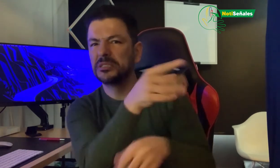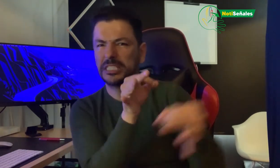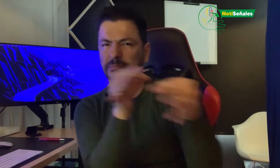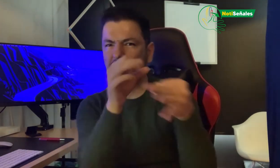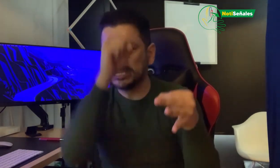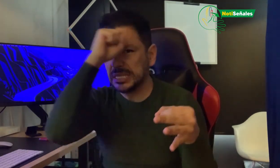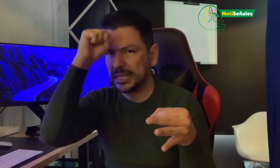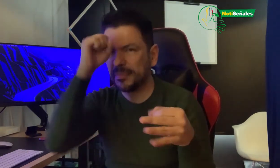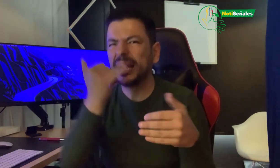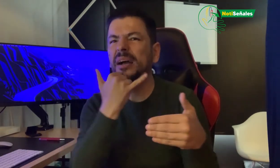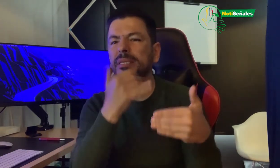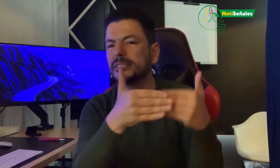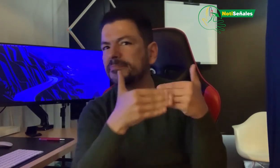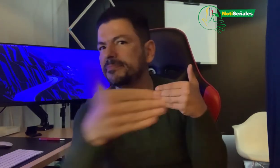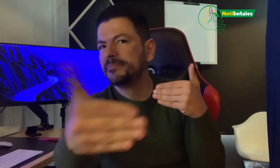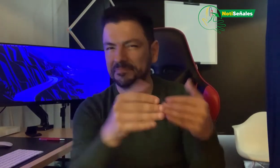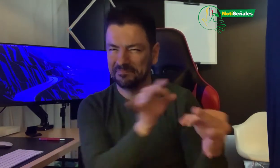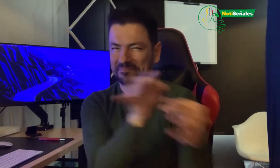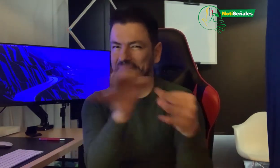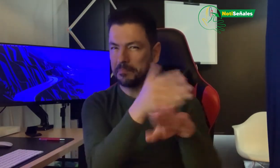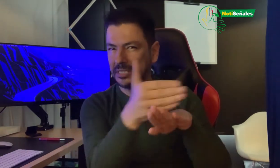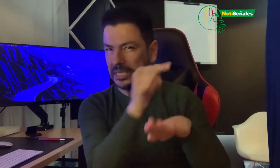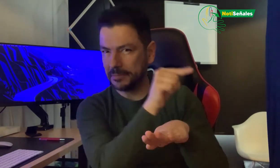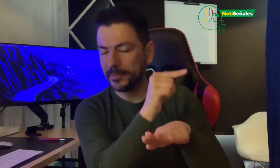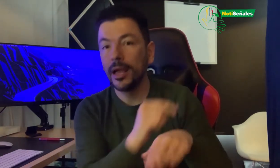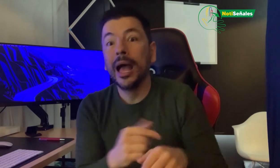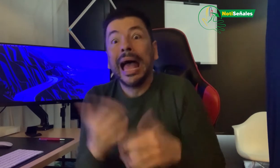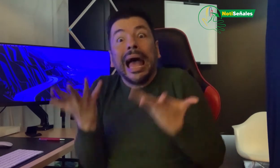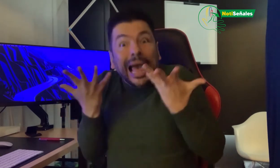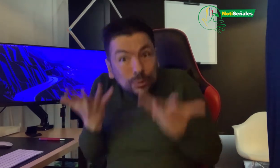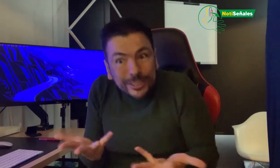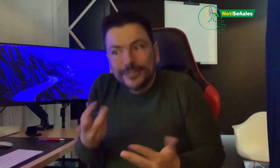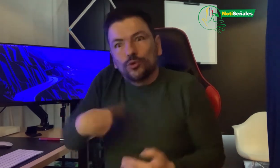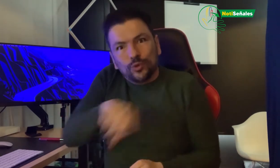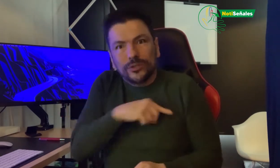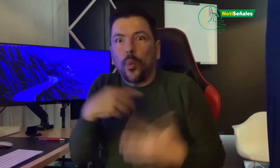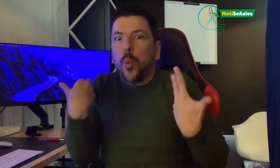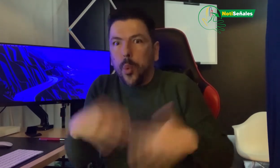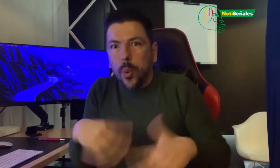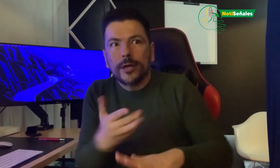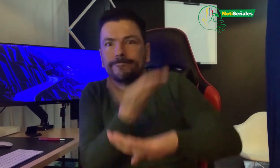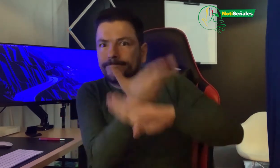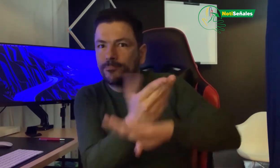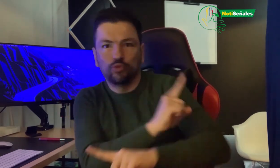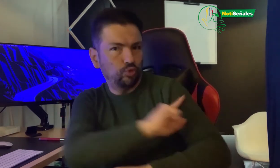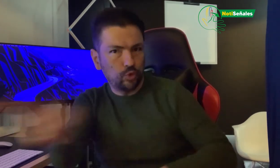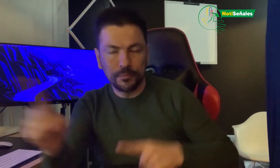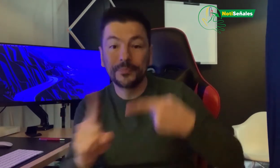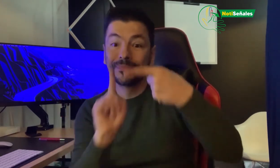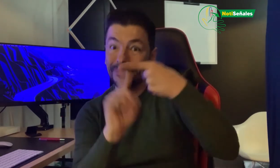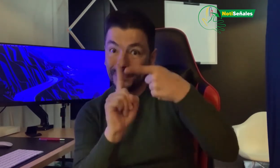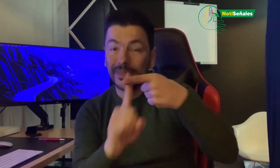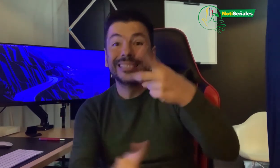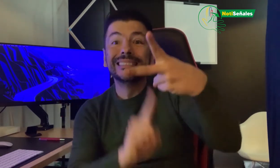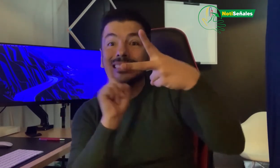una explicación al respecto. Entonces pues nosotros proponemos que quiten este artículo 21 y también que